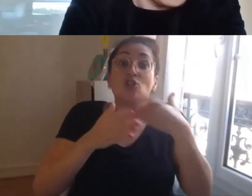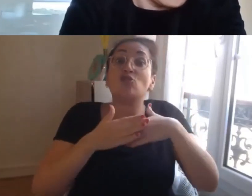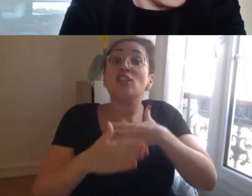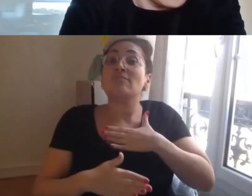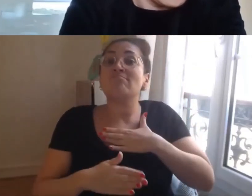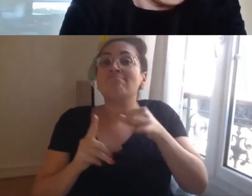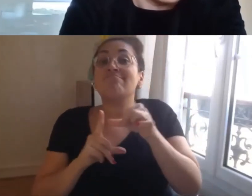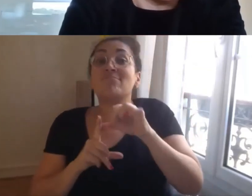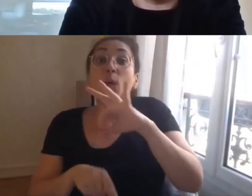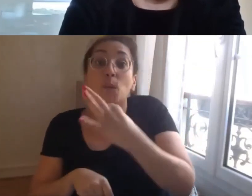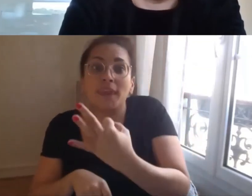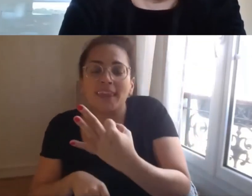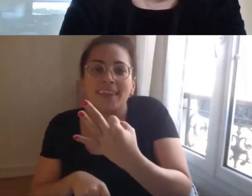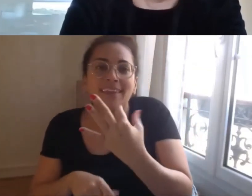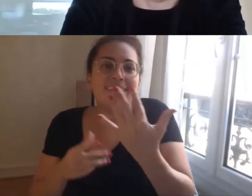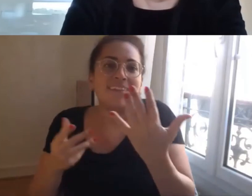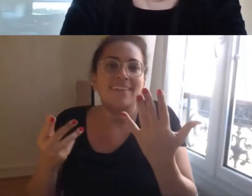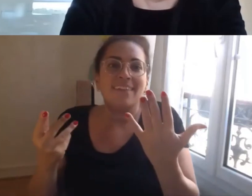également que